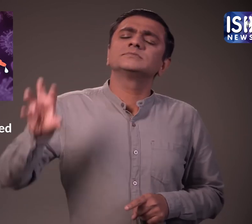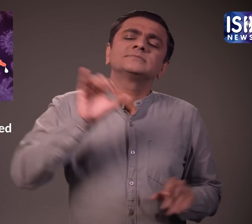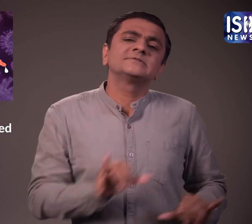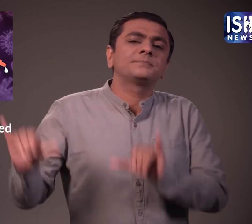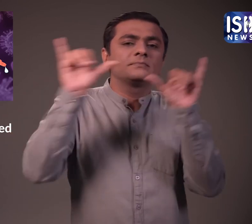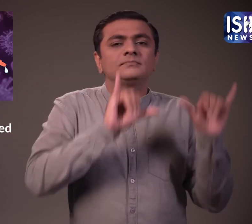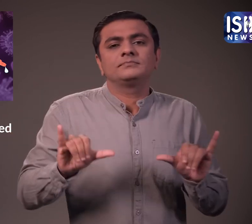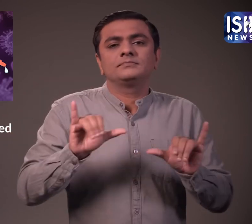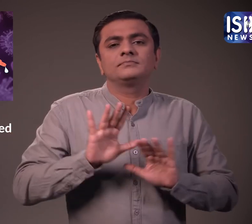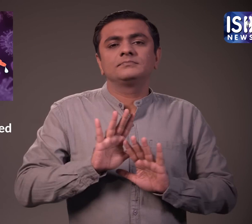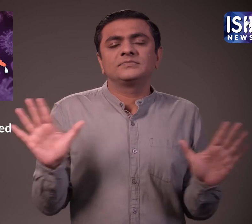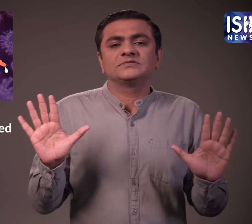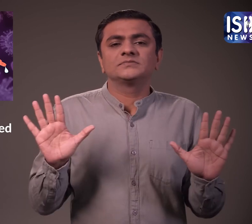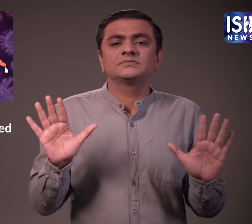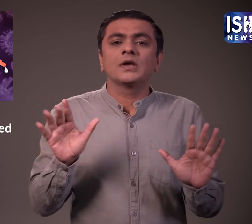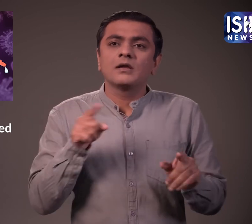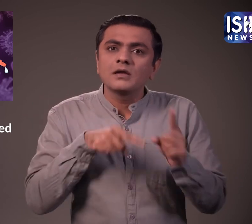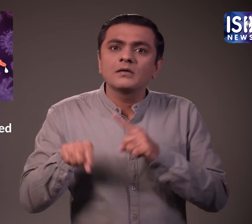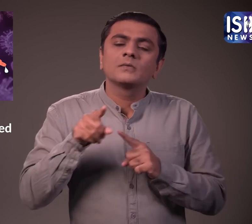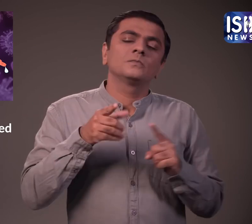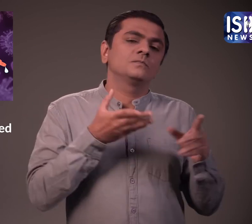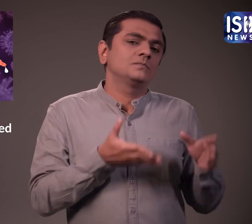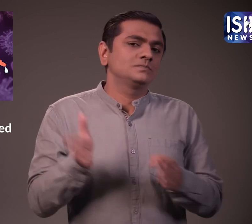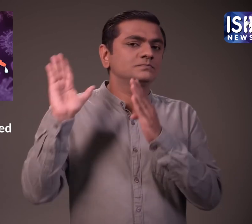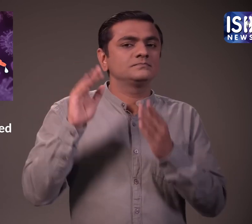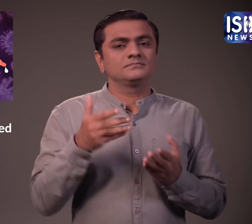में समान होगी और आप किसी एक को चुन सकते है